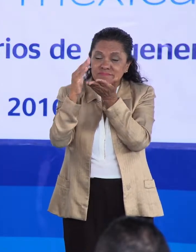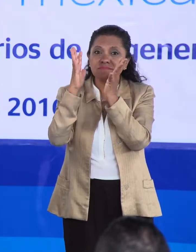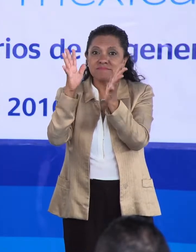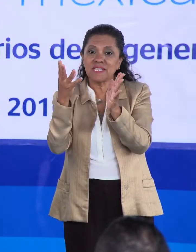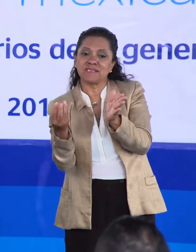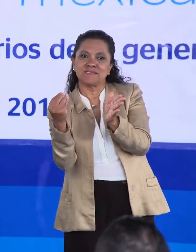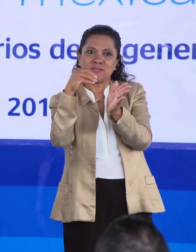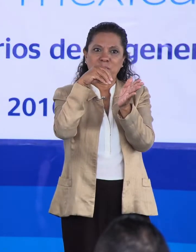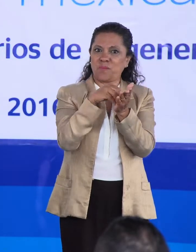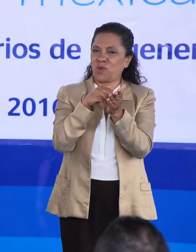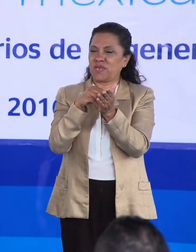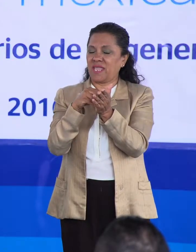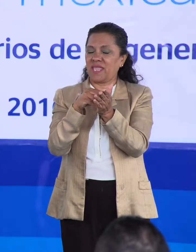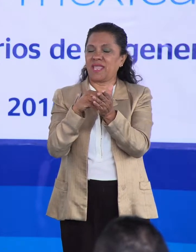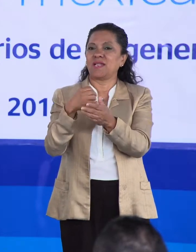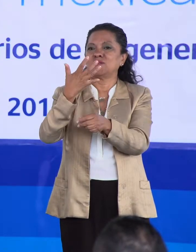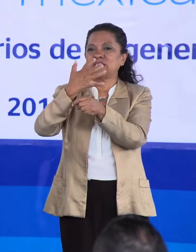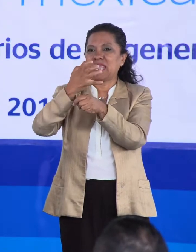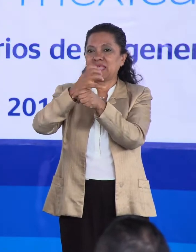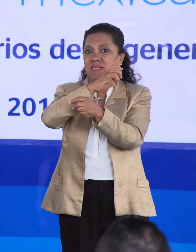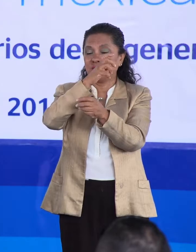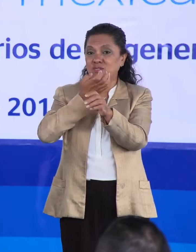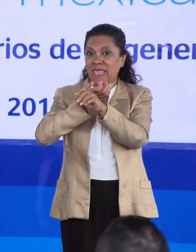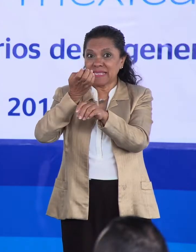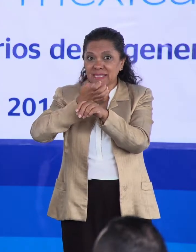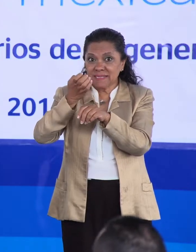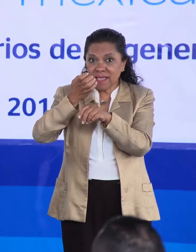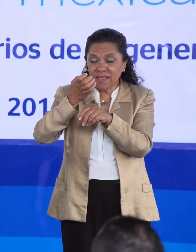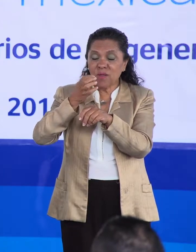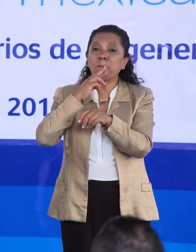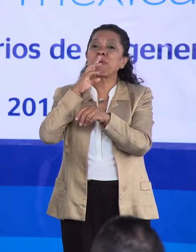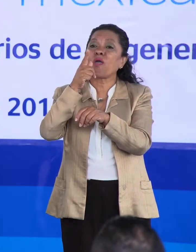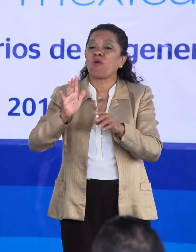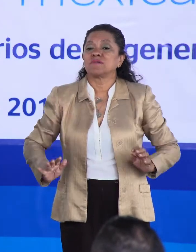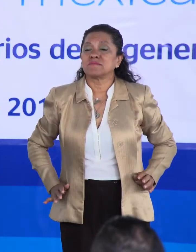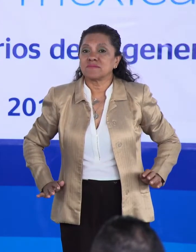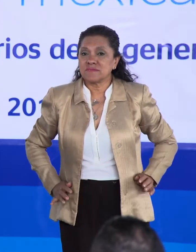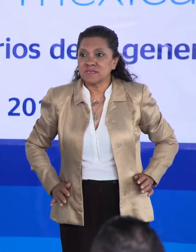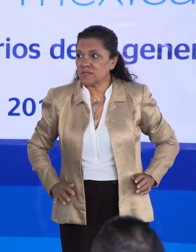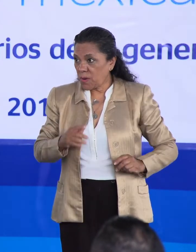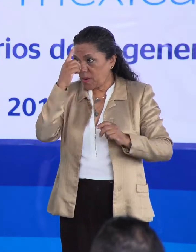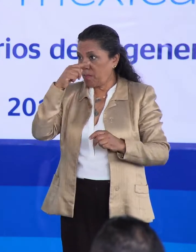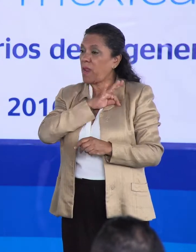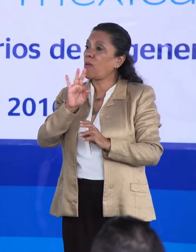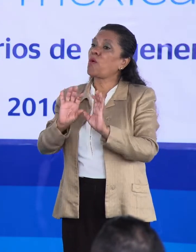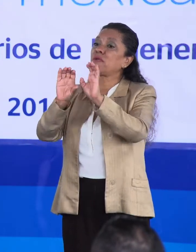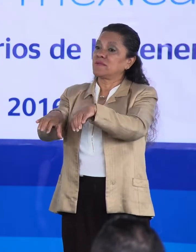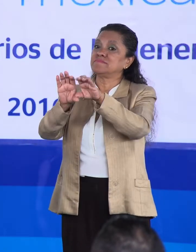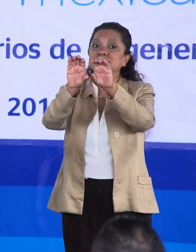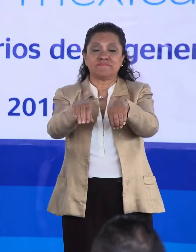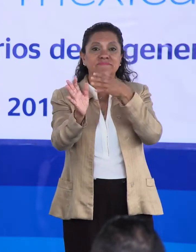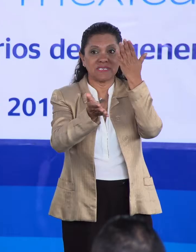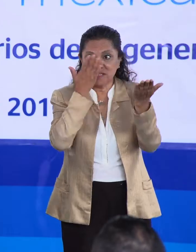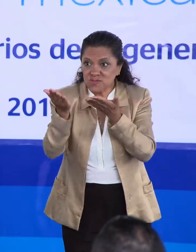coloca en los cinco entidades que ofrecen más condiciones de posibilidades para